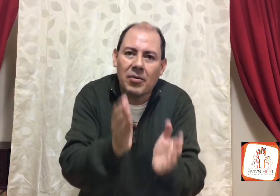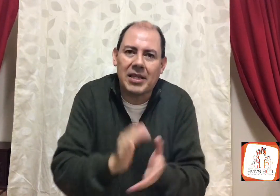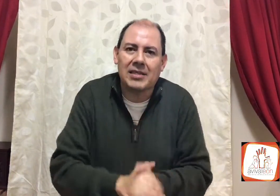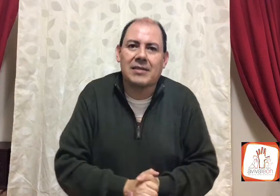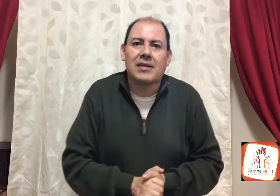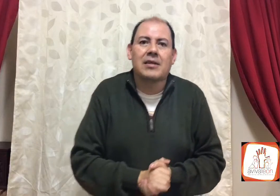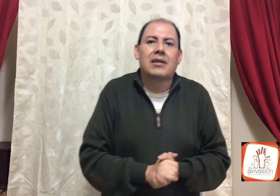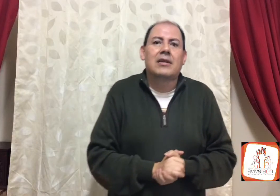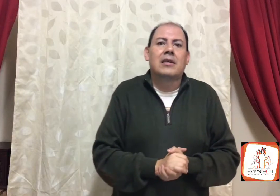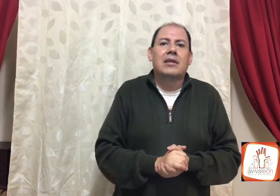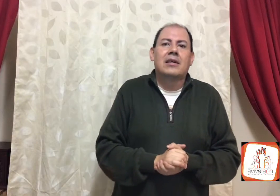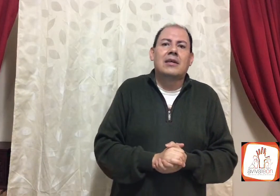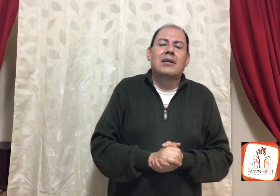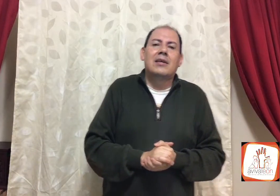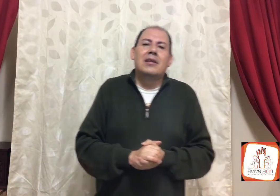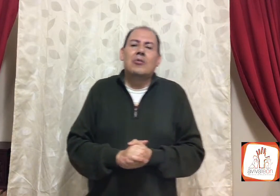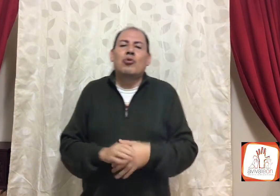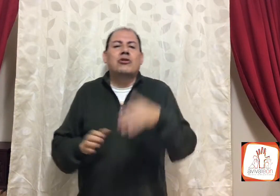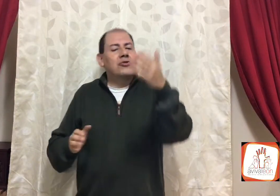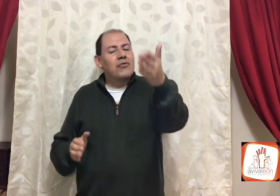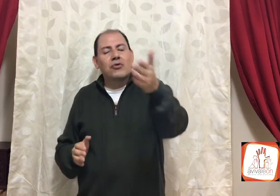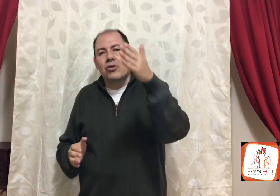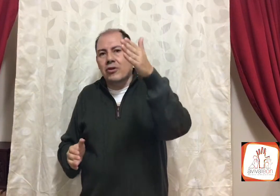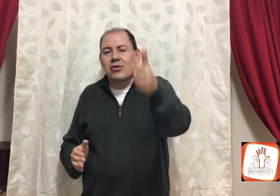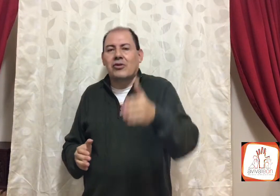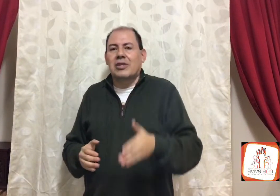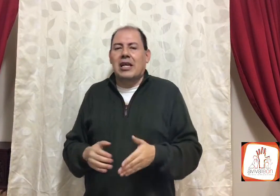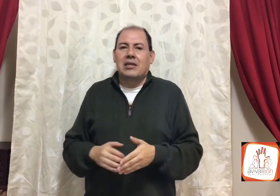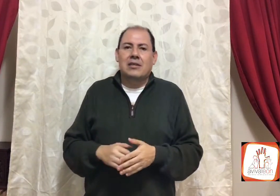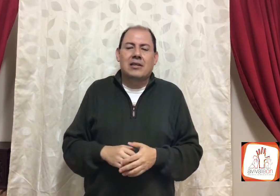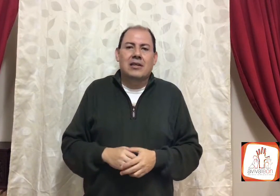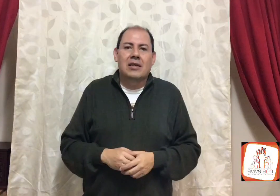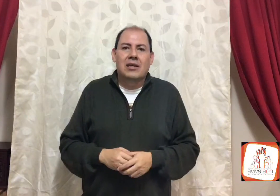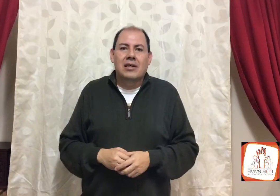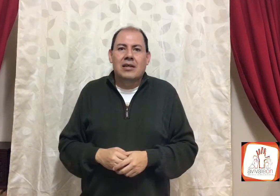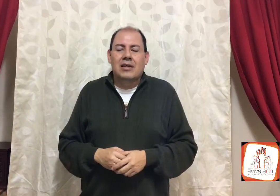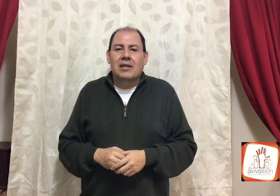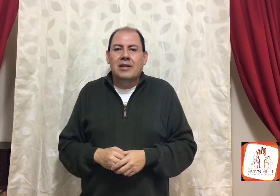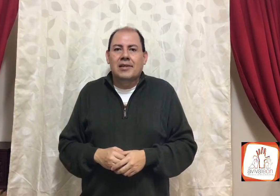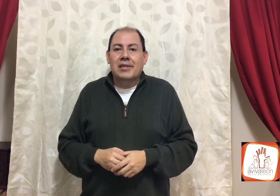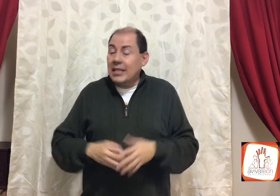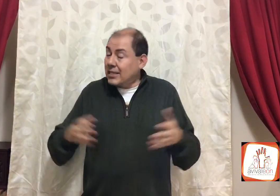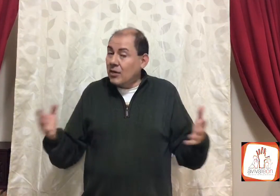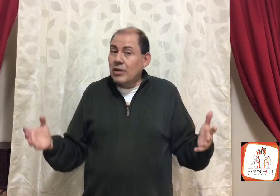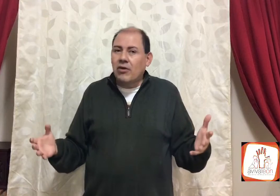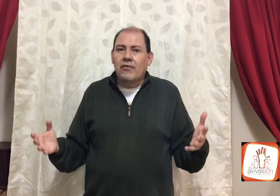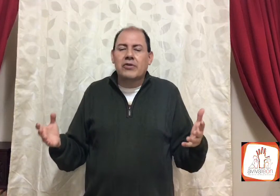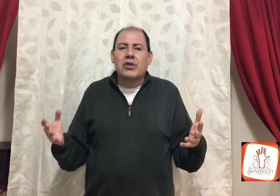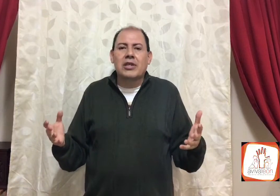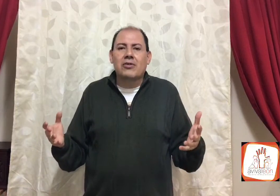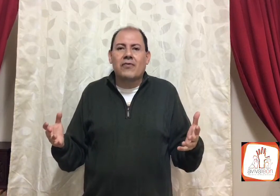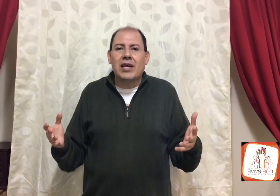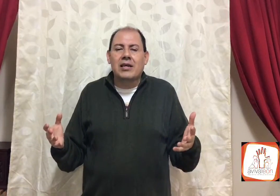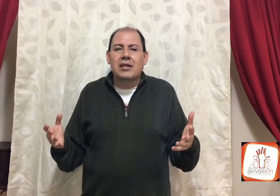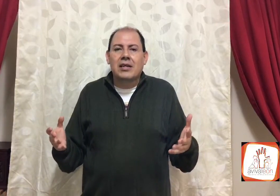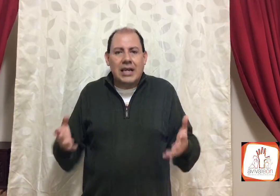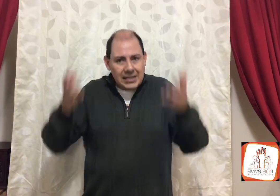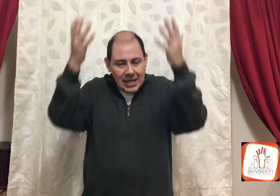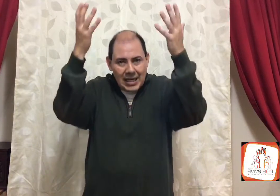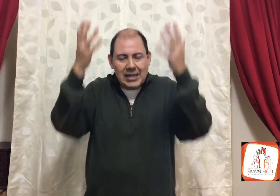obediencia, por sus frutos, los conoceréis, tienes alguna confusión, en tu fe, acércate